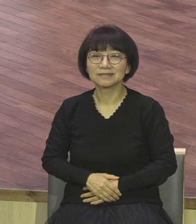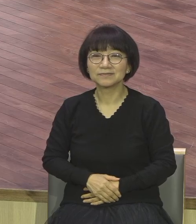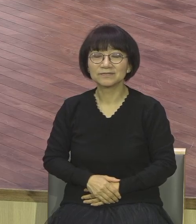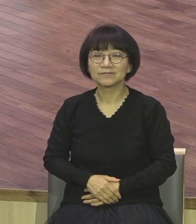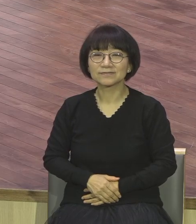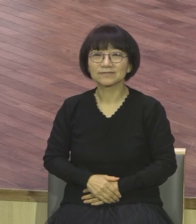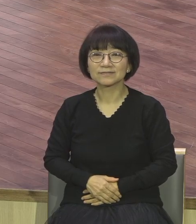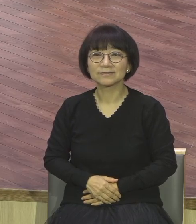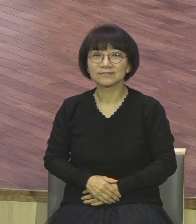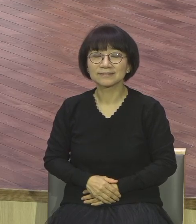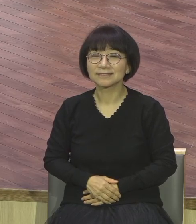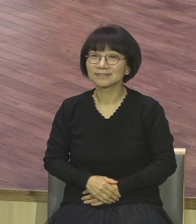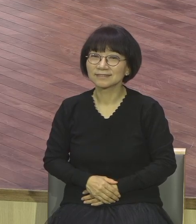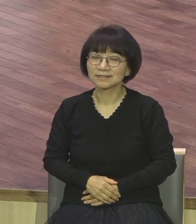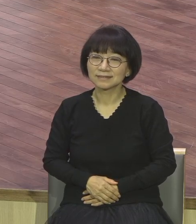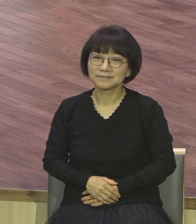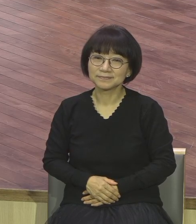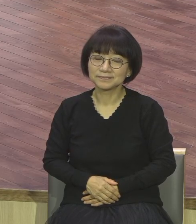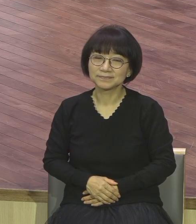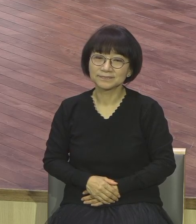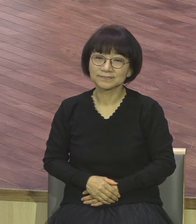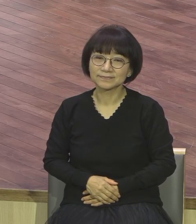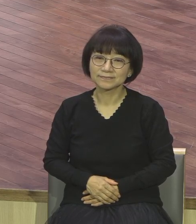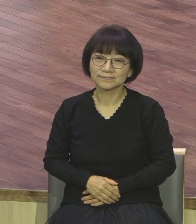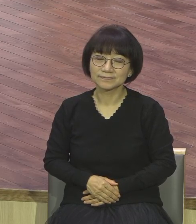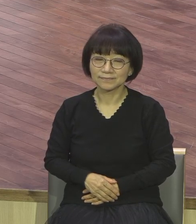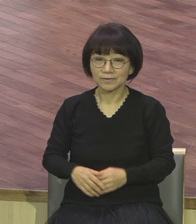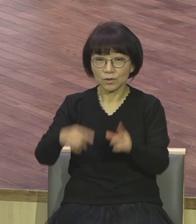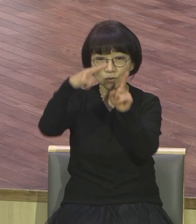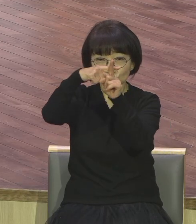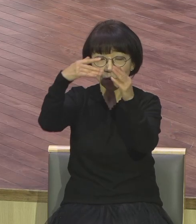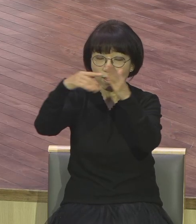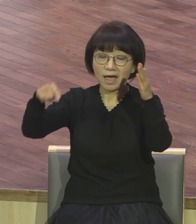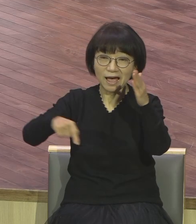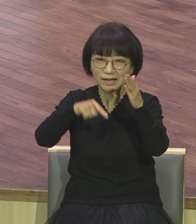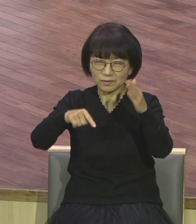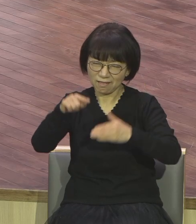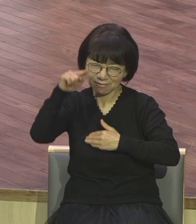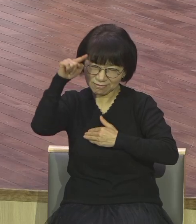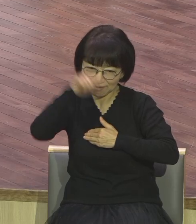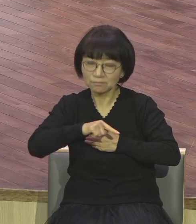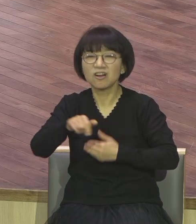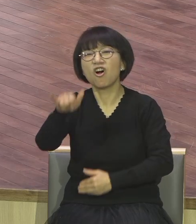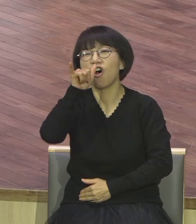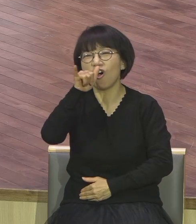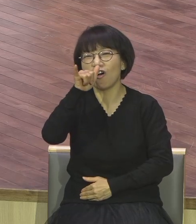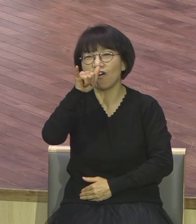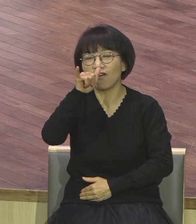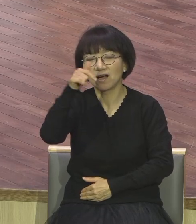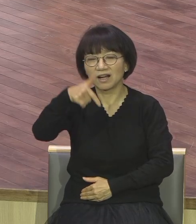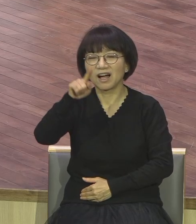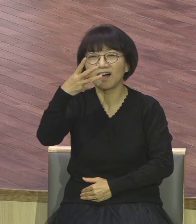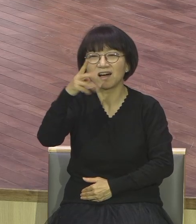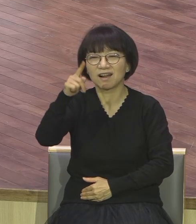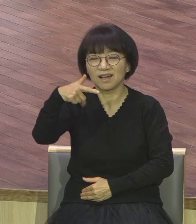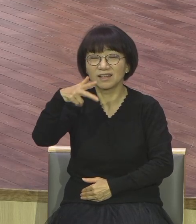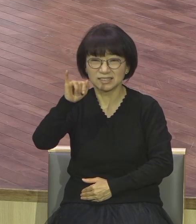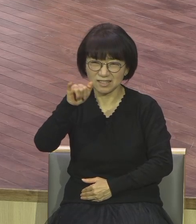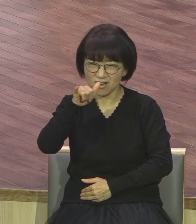특별히 교회라는 공동체 속에 가라지 있습니다 이 교회는요 구원받은 하나님의